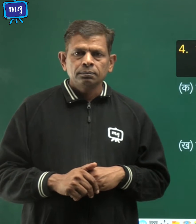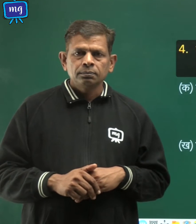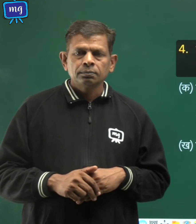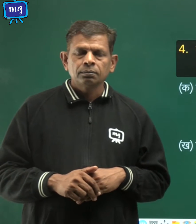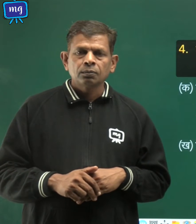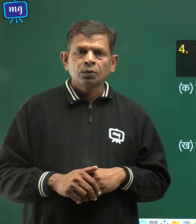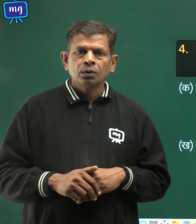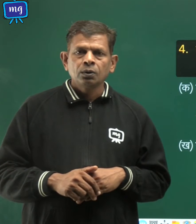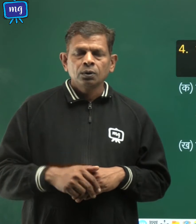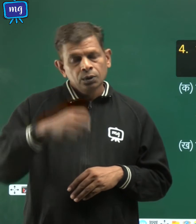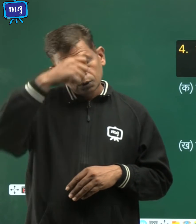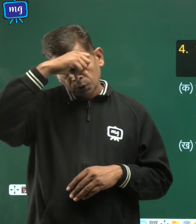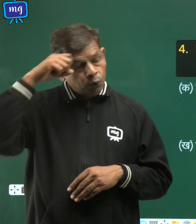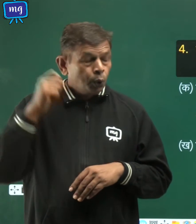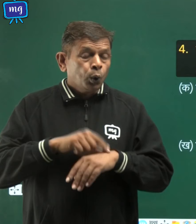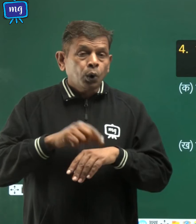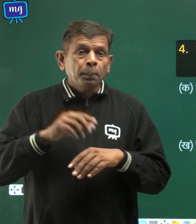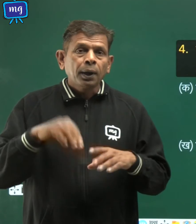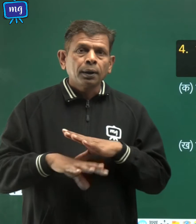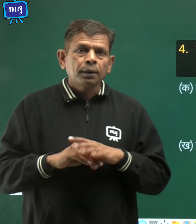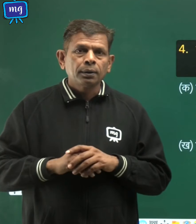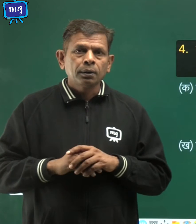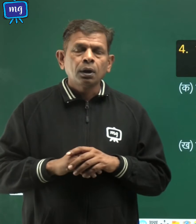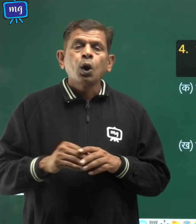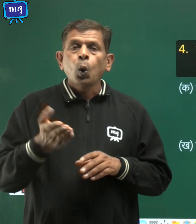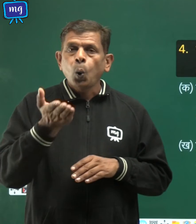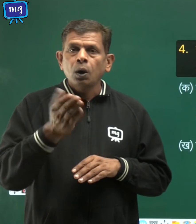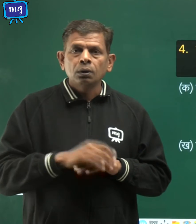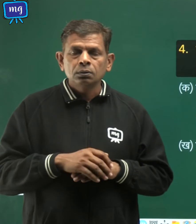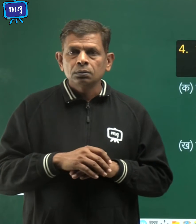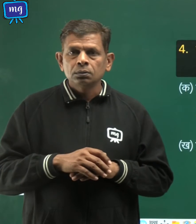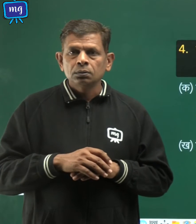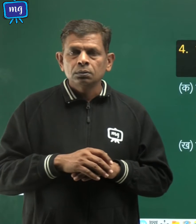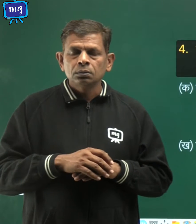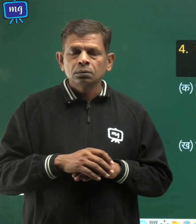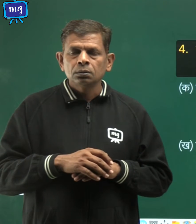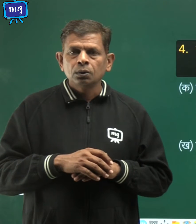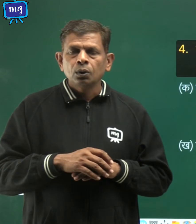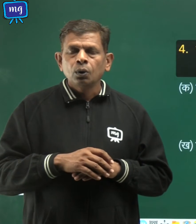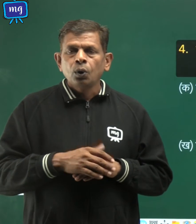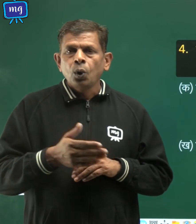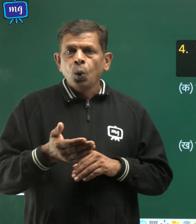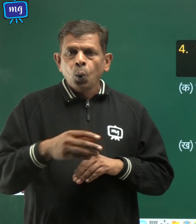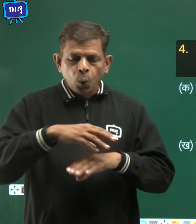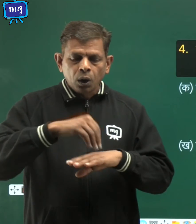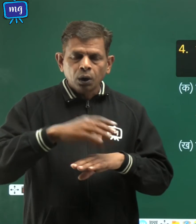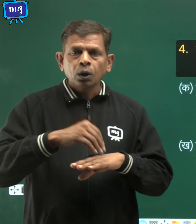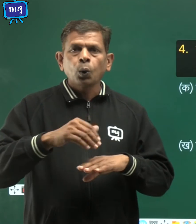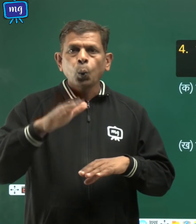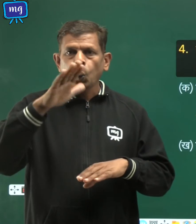ग्रीश्म काल में पवन थल से सागर की और